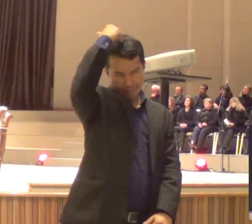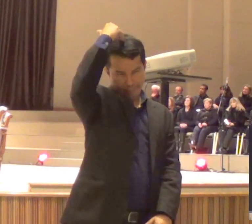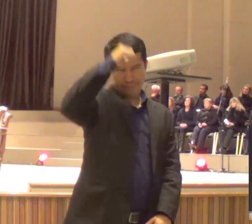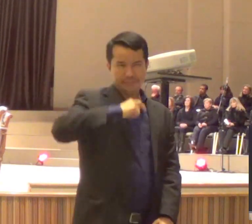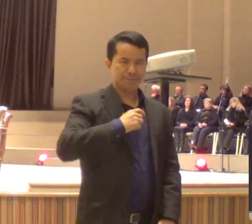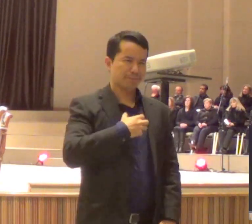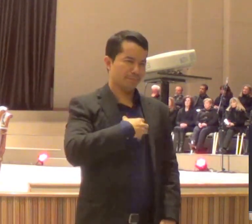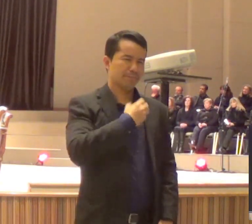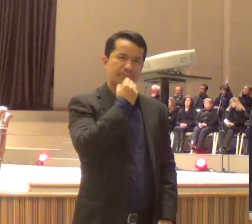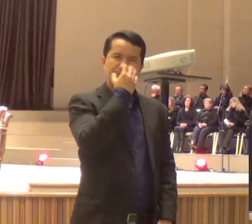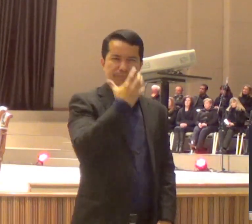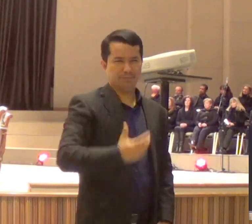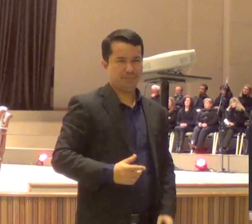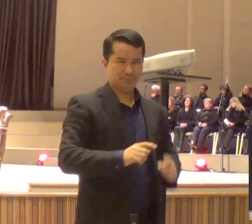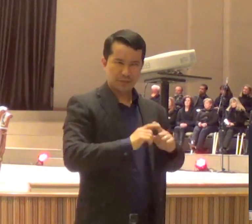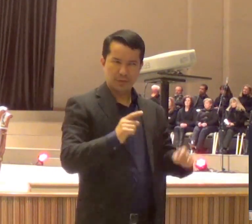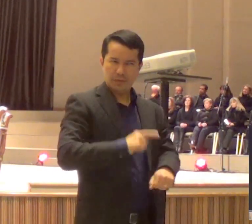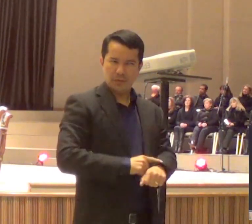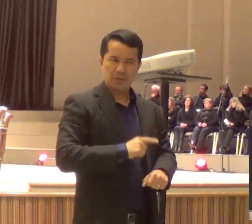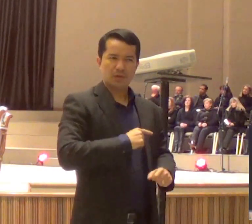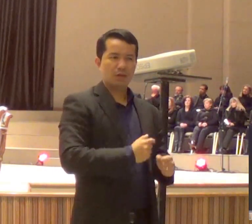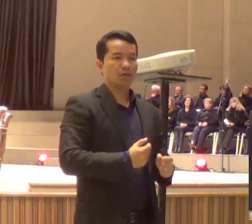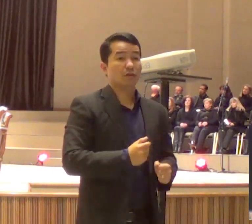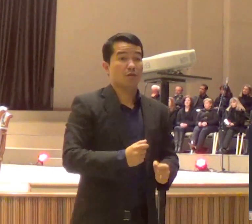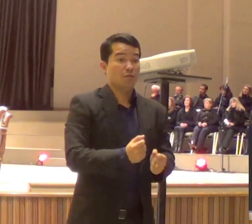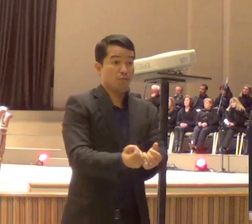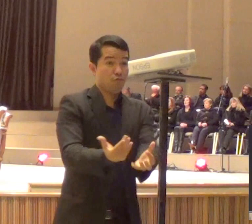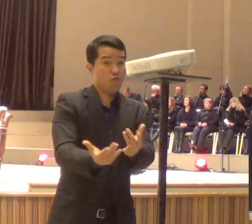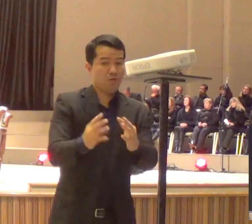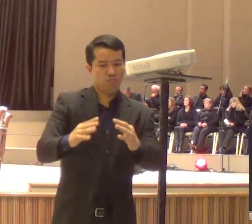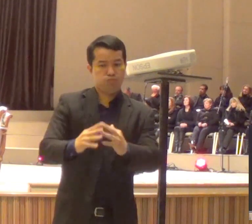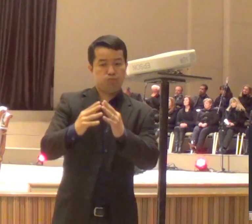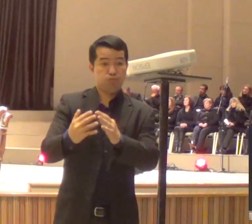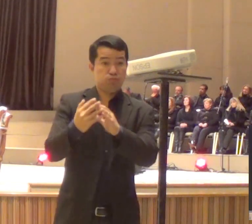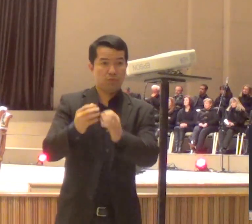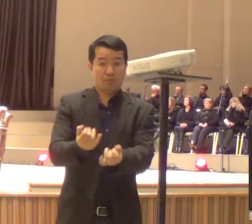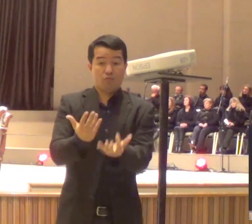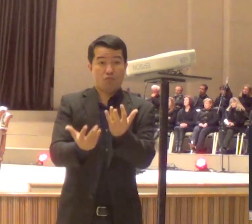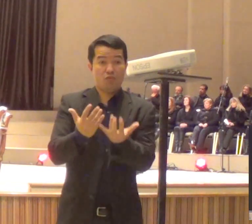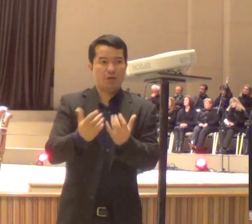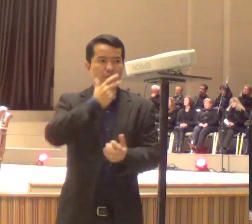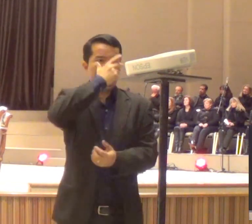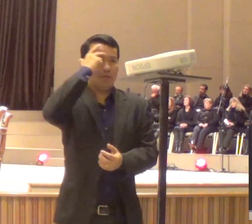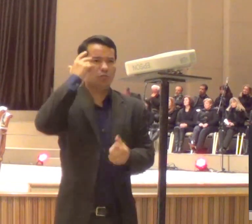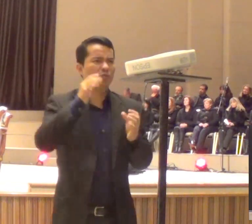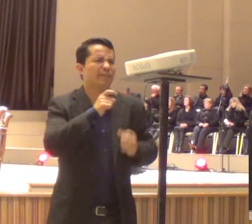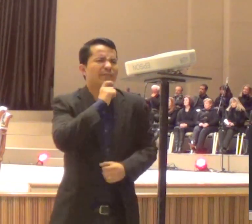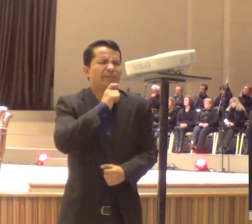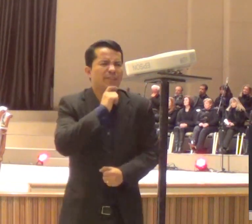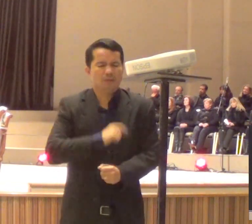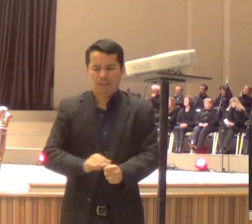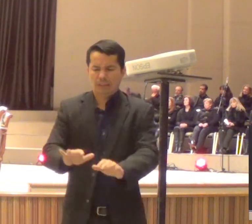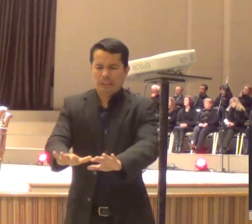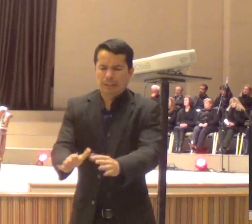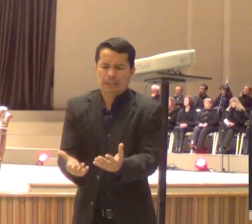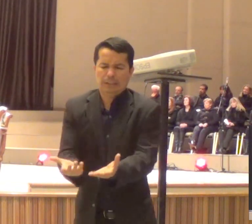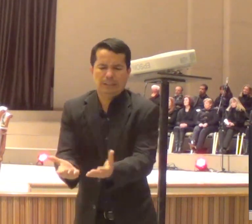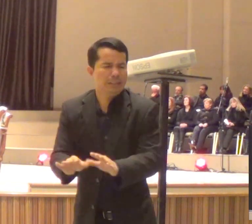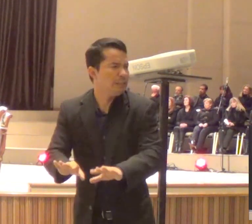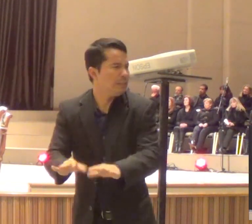mas naquela hora, tinha uma fogueira, diz a Bíblia, e as pessoas, estavam se aquecendo, do frio, e ele